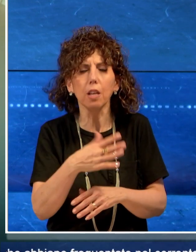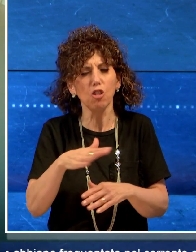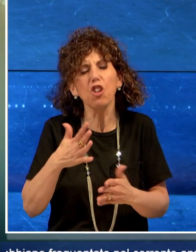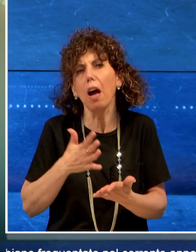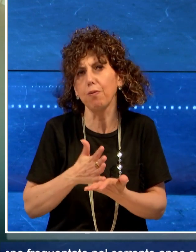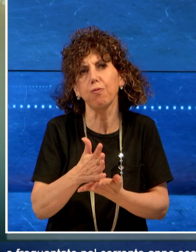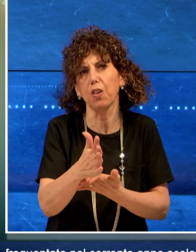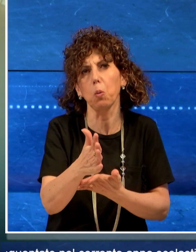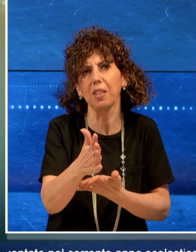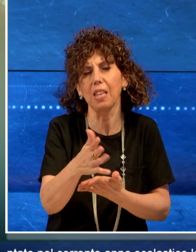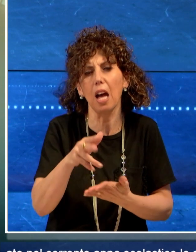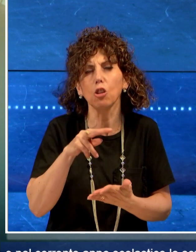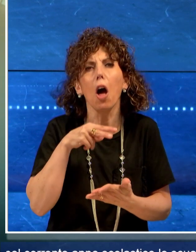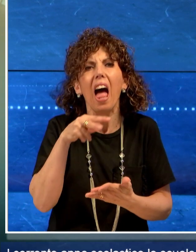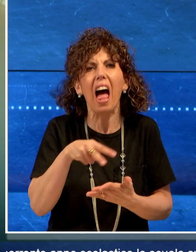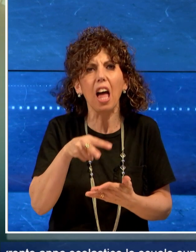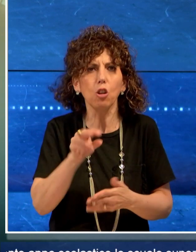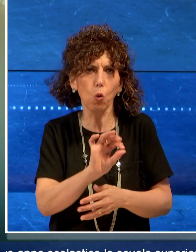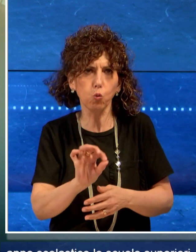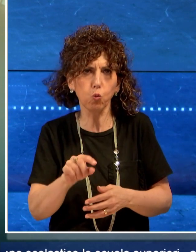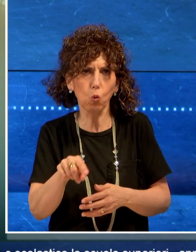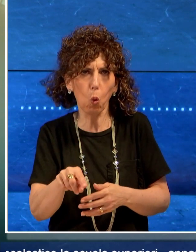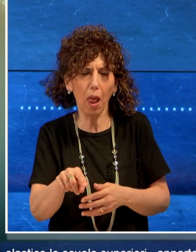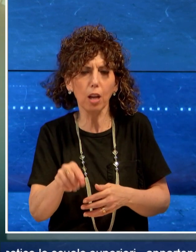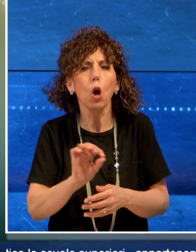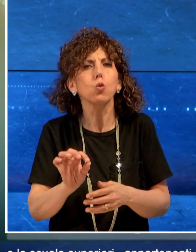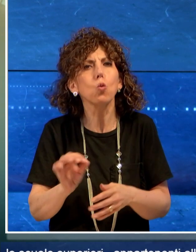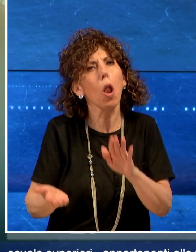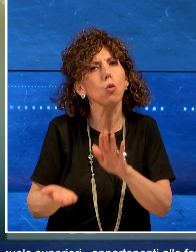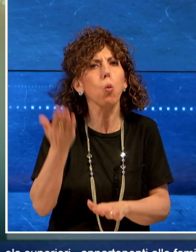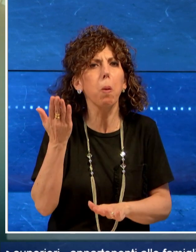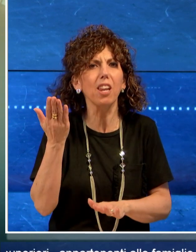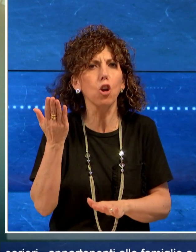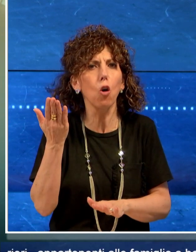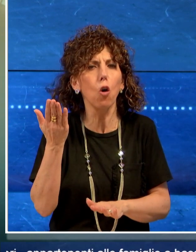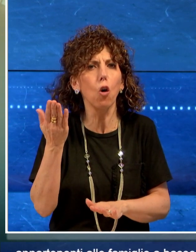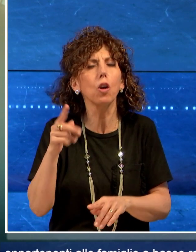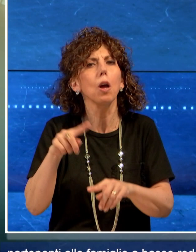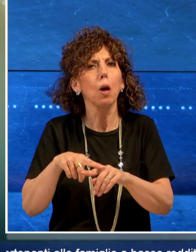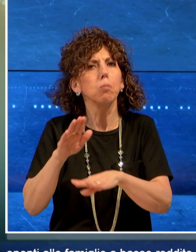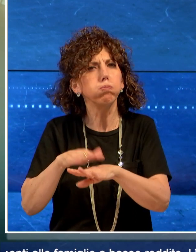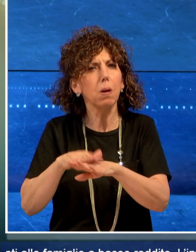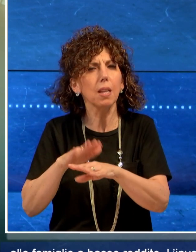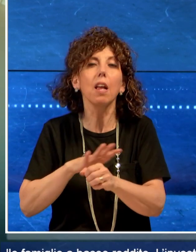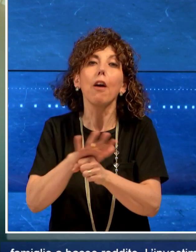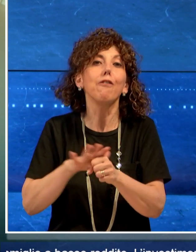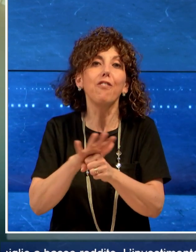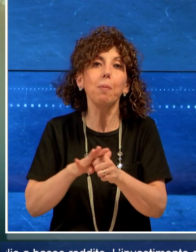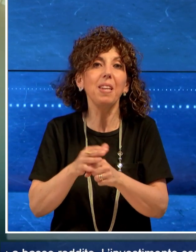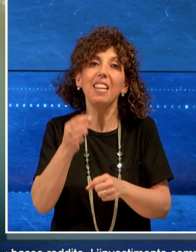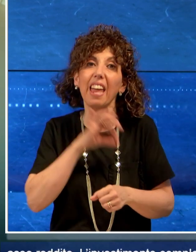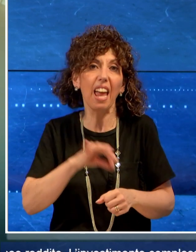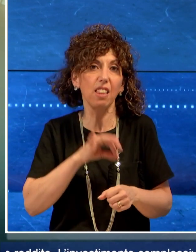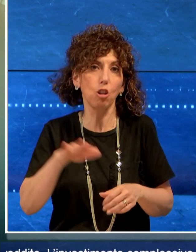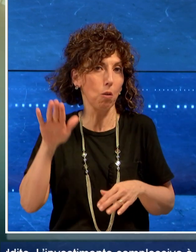frequentato nel corrente anno scolastico le scuole superiori e appartenenti alle famiglie a basso